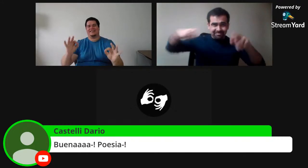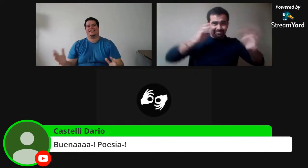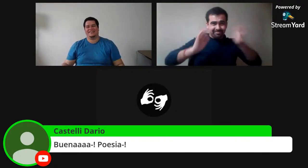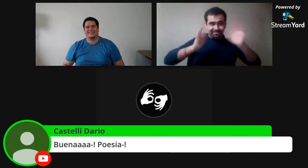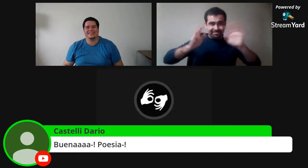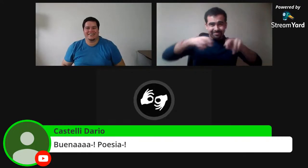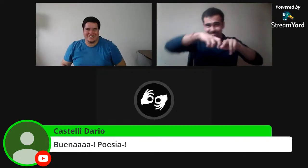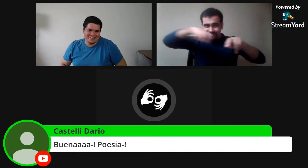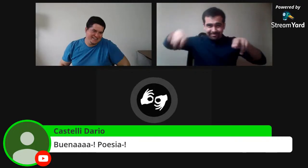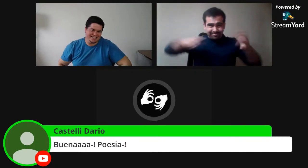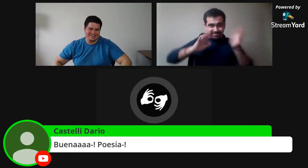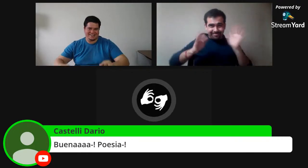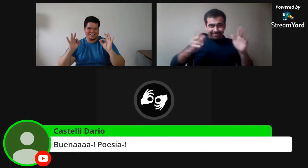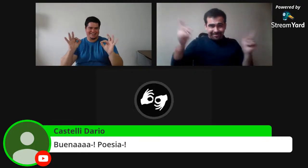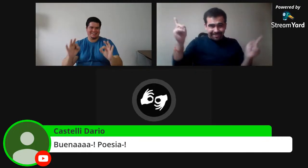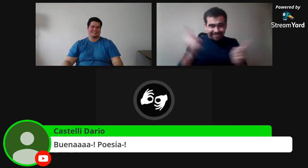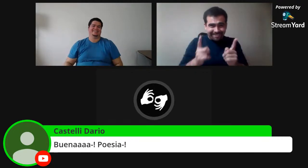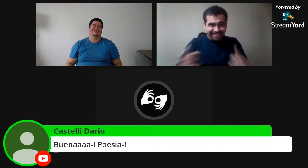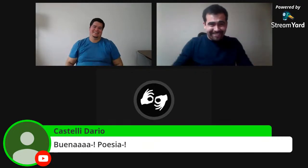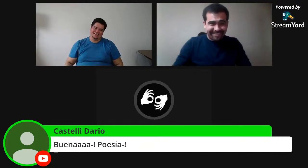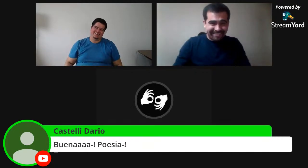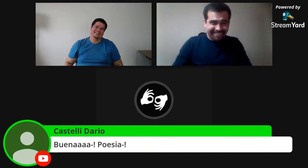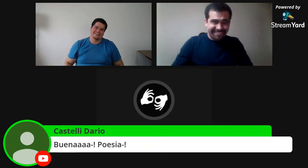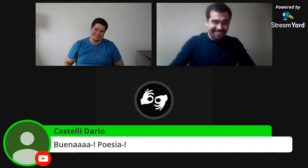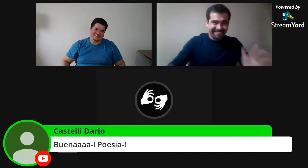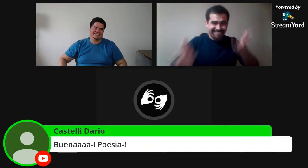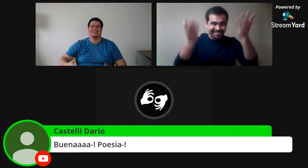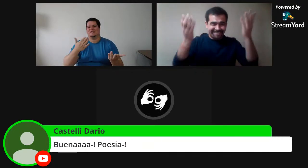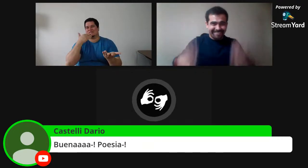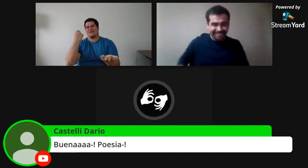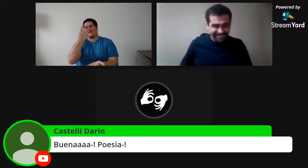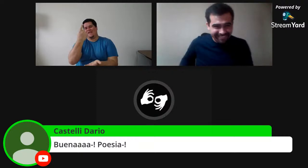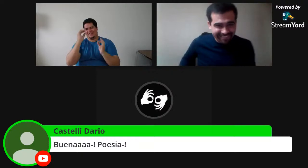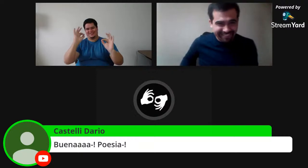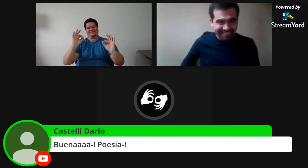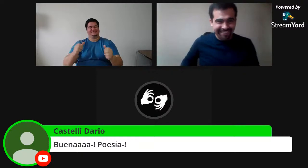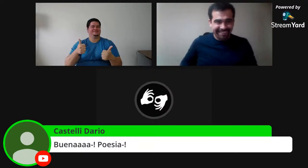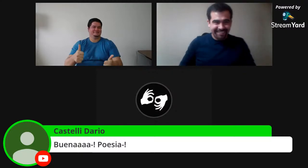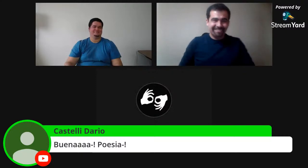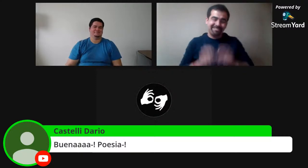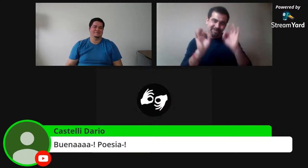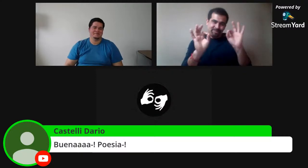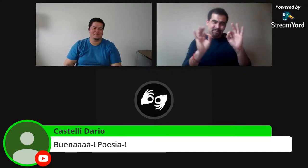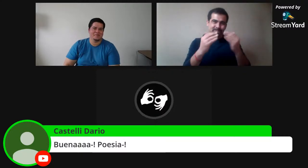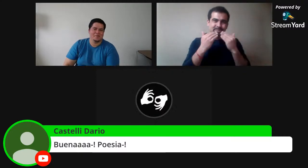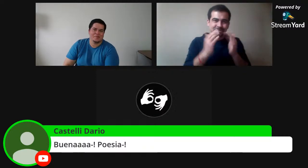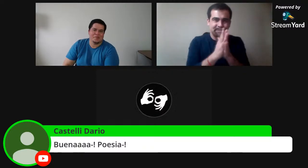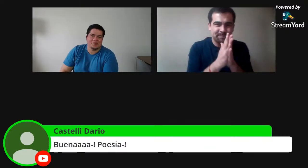A lo mejor yo podría sacar la silla y hacer algo corto o más pequeño, no sé. No.